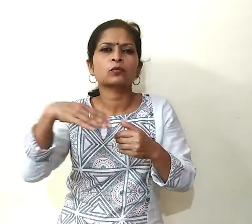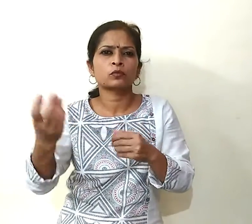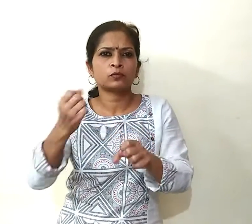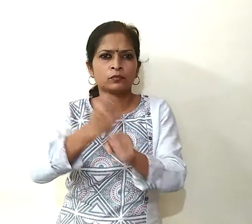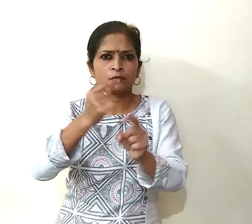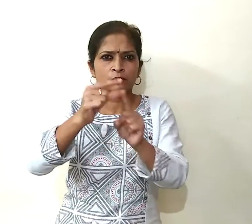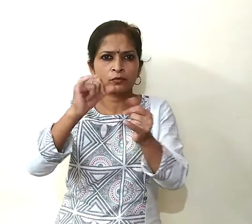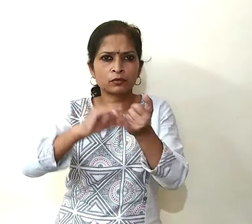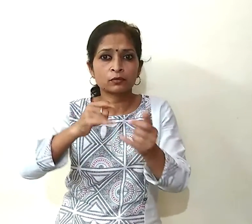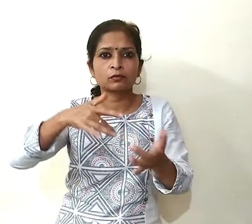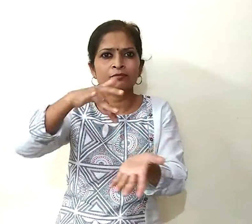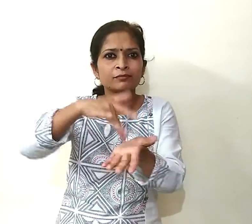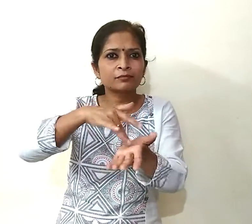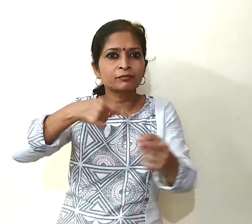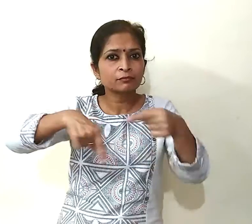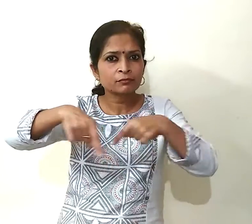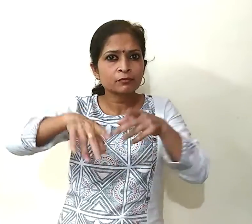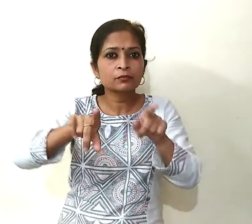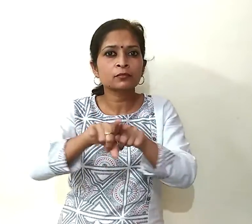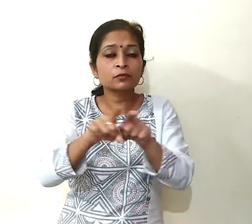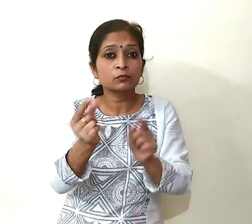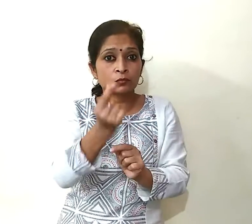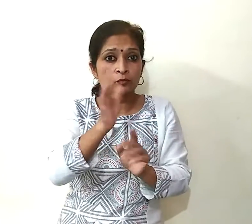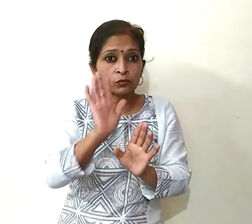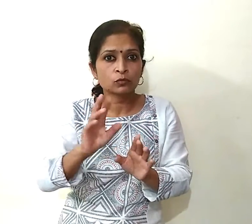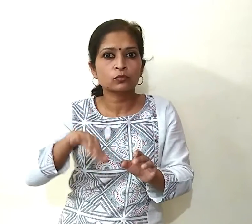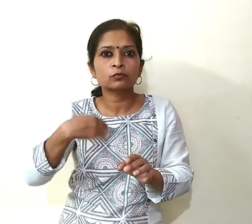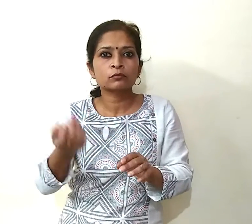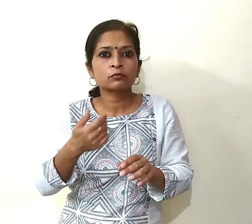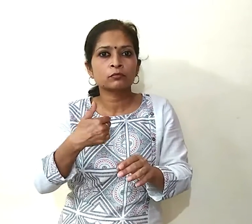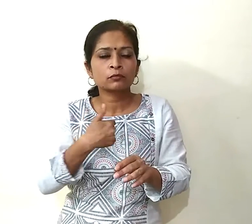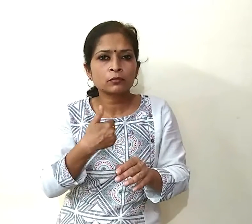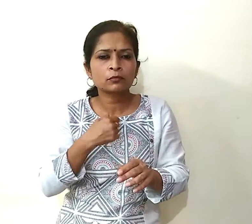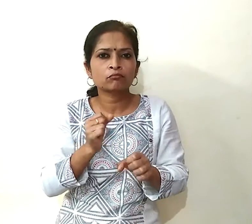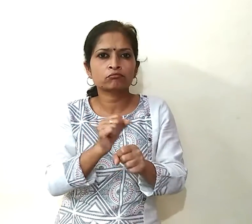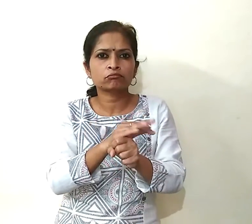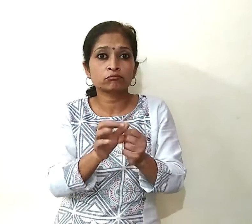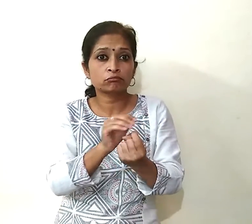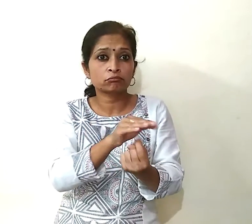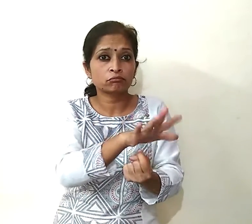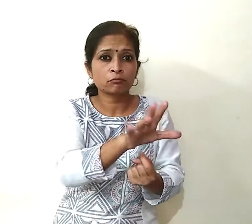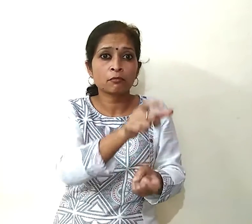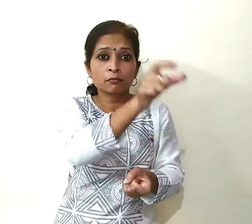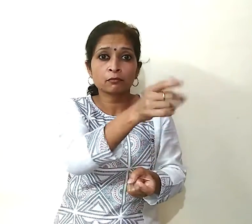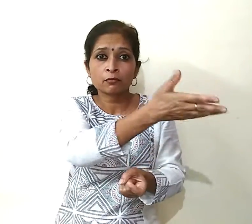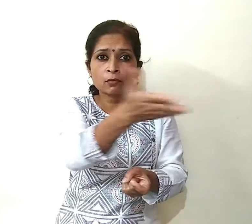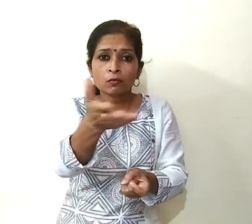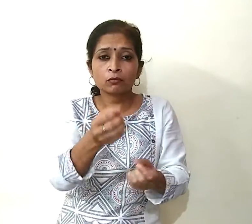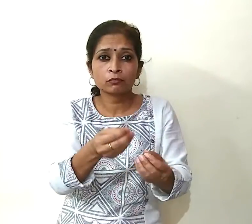आपकी करंट लोकीशन का इस्तमाल करने के बाद ट्राक कर सकता है कि कहीं आप संक्रमित मरीज या कौरोना